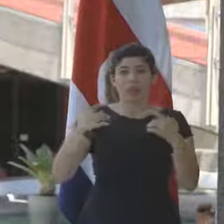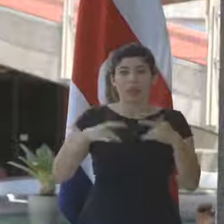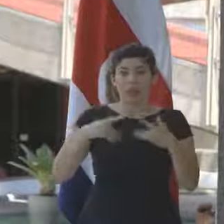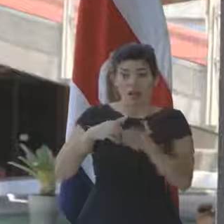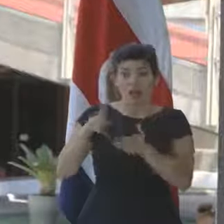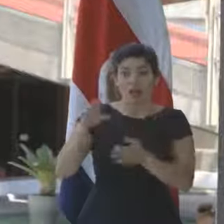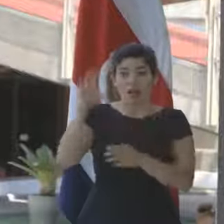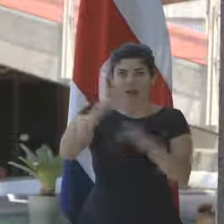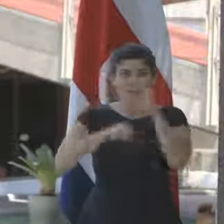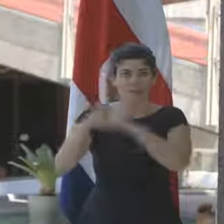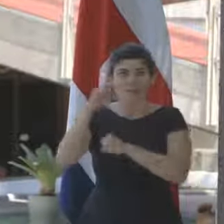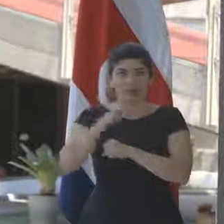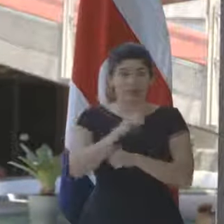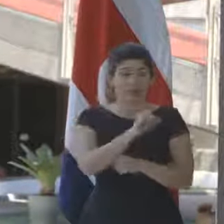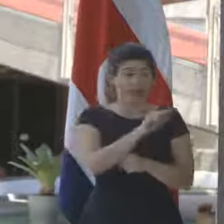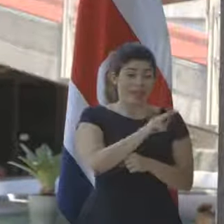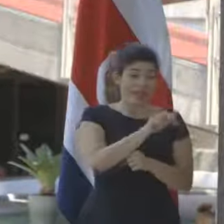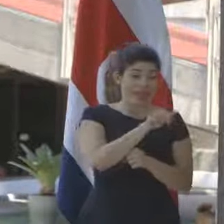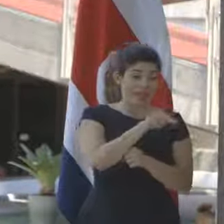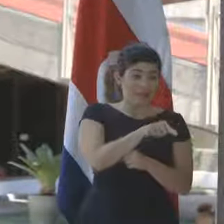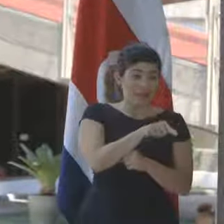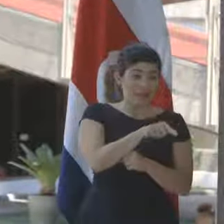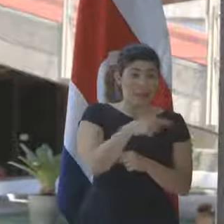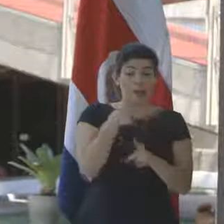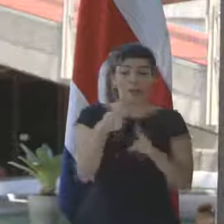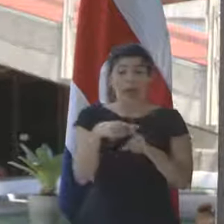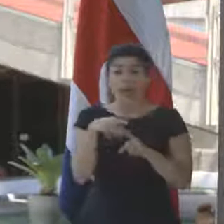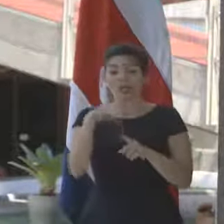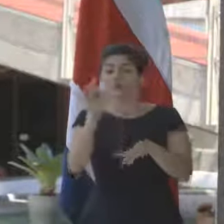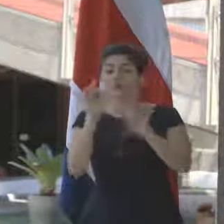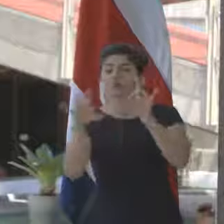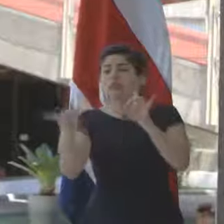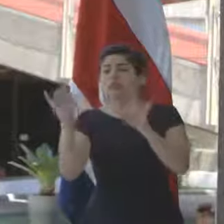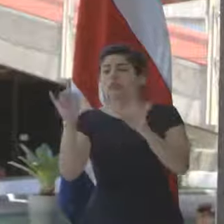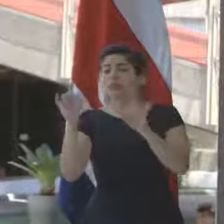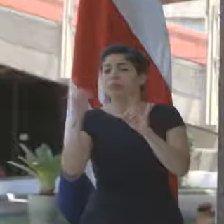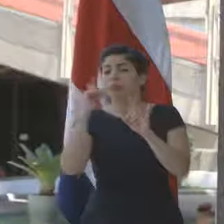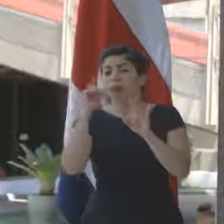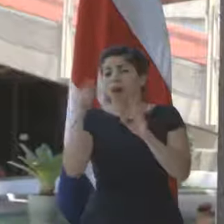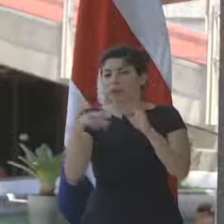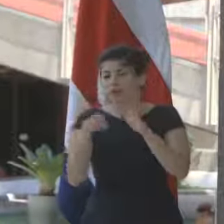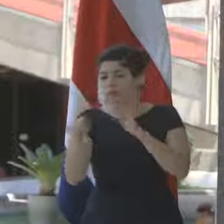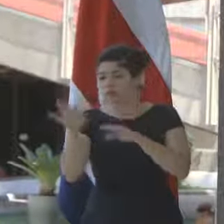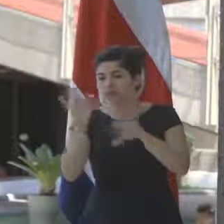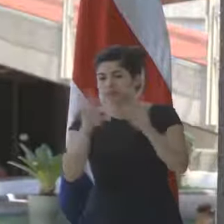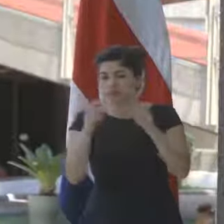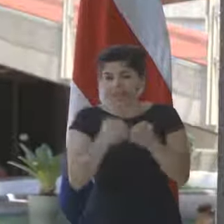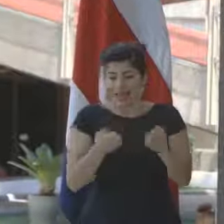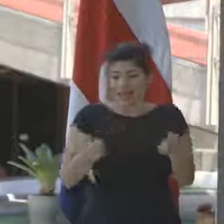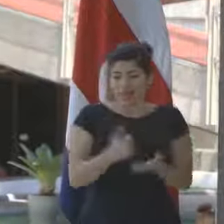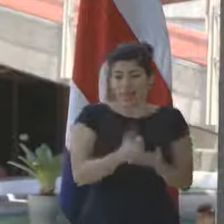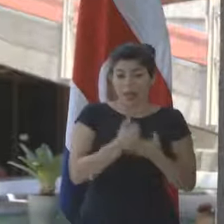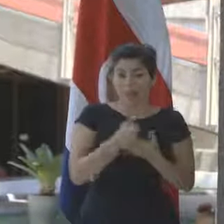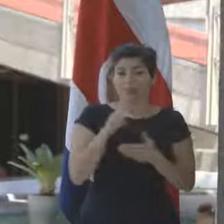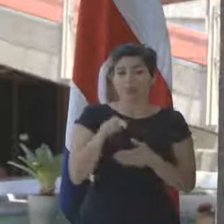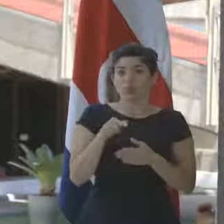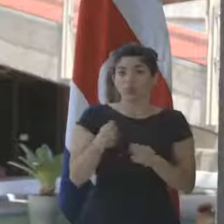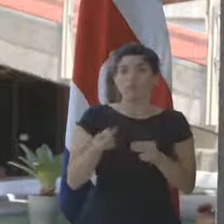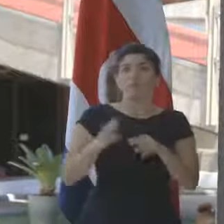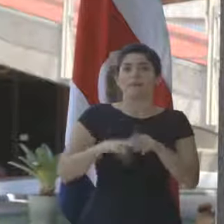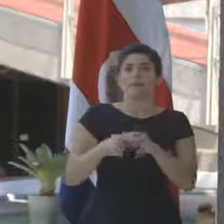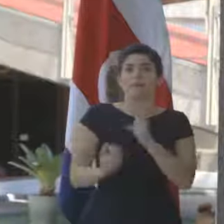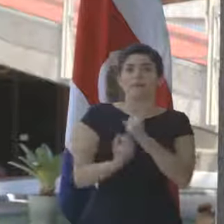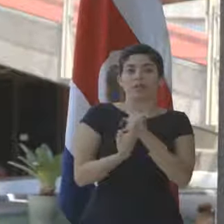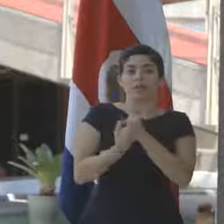el IVAN y poder dar, identificar o dar trazabilidad con otros instrumentos, es una herramienta más